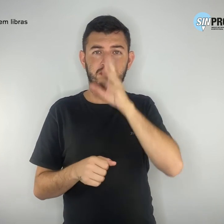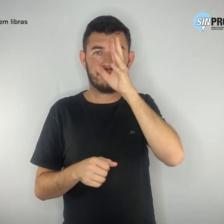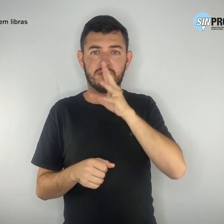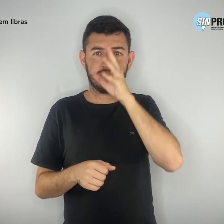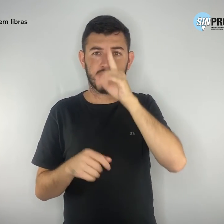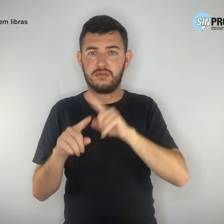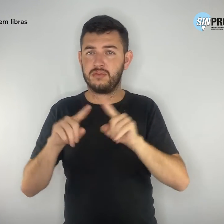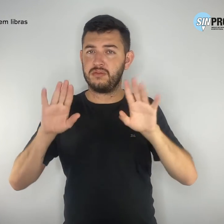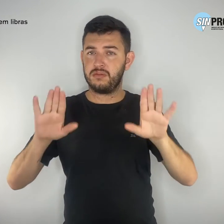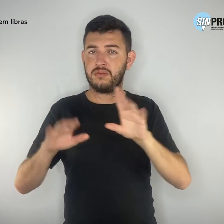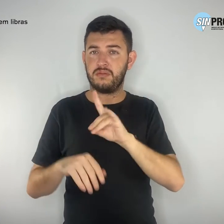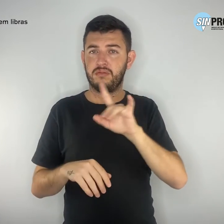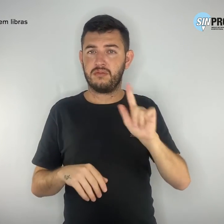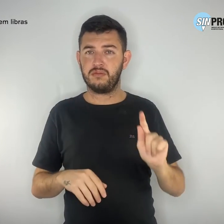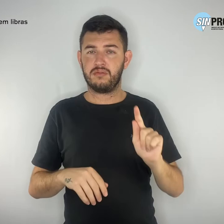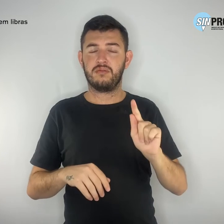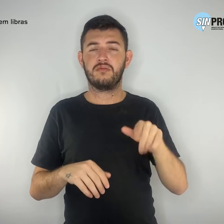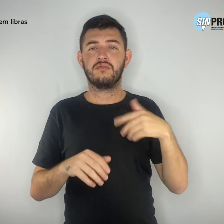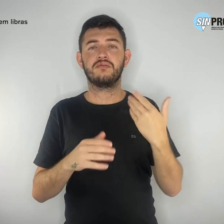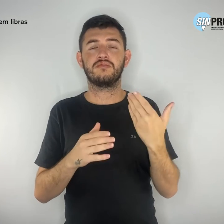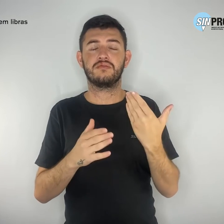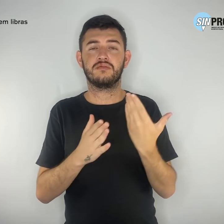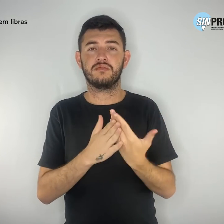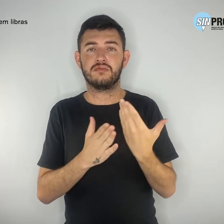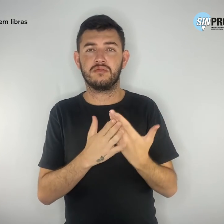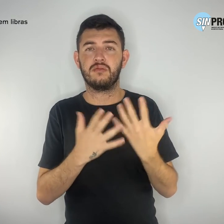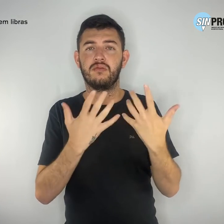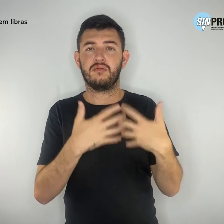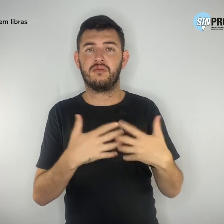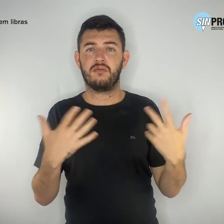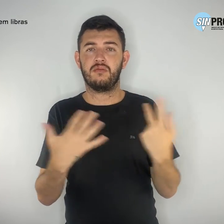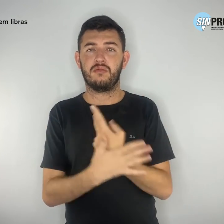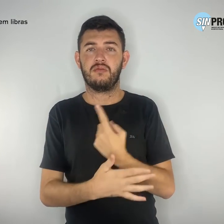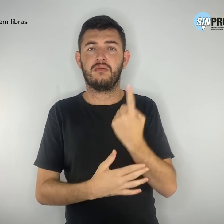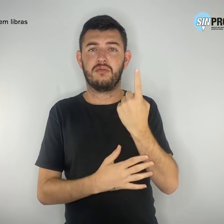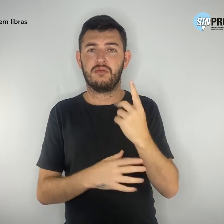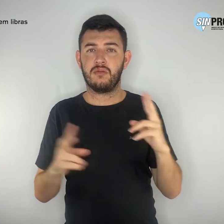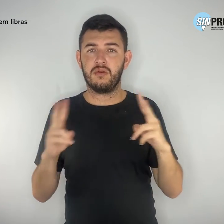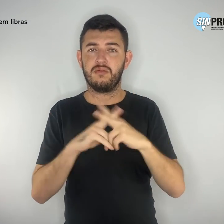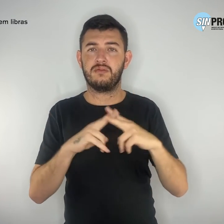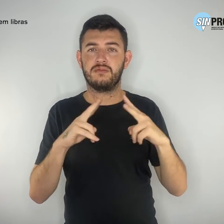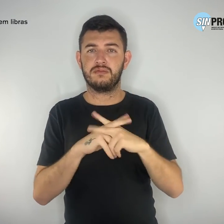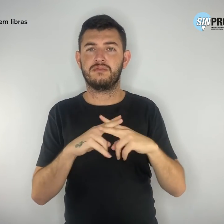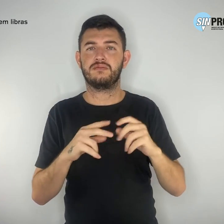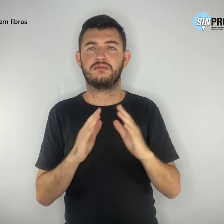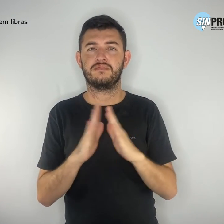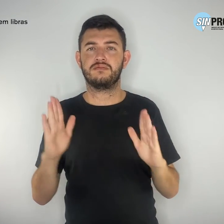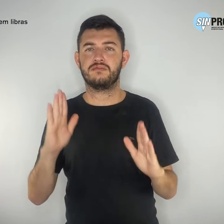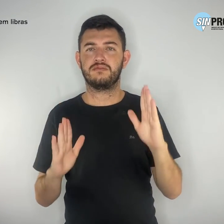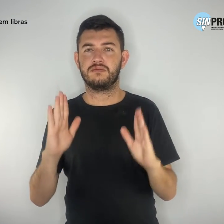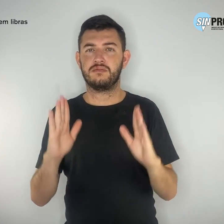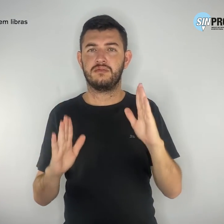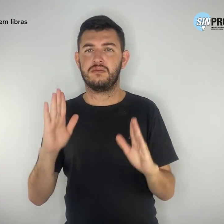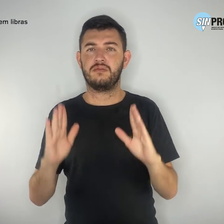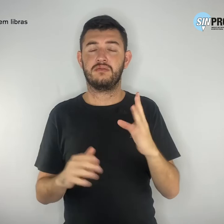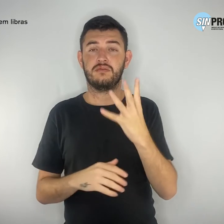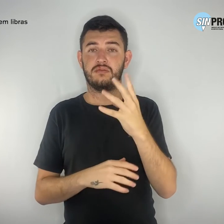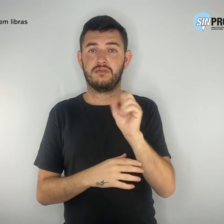ocorreu um conflito a cada 48 horas. Os mais recorrentes foram